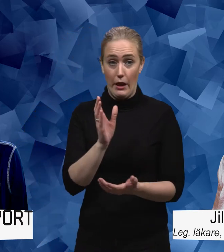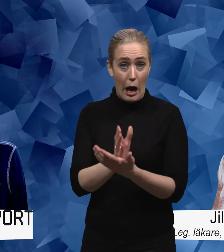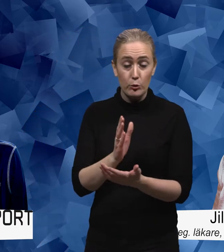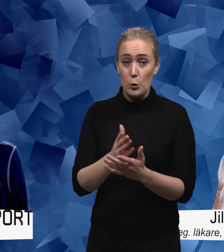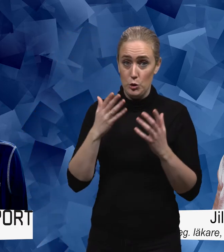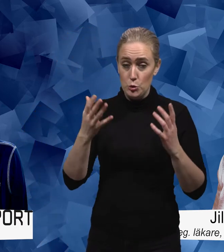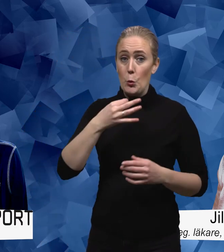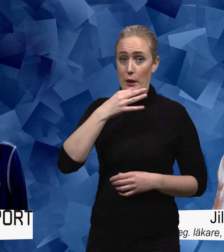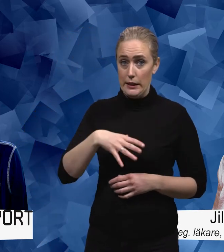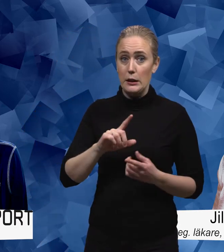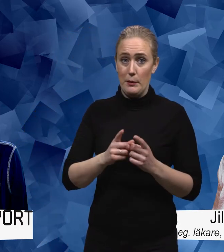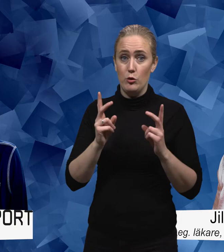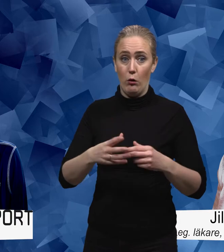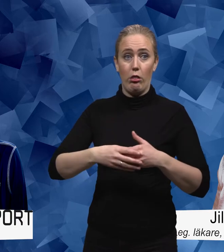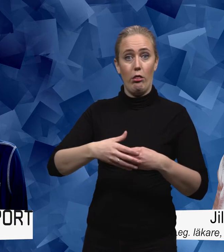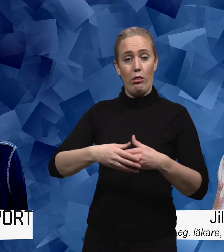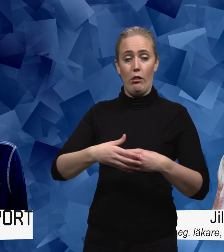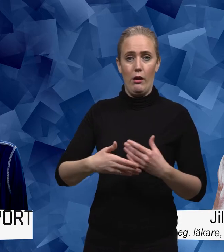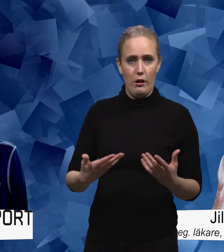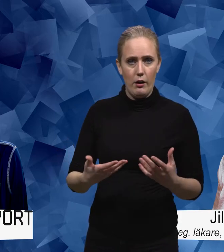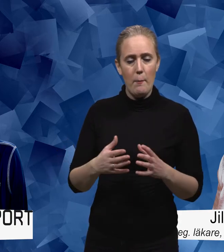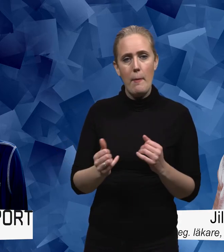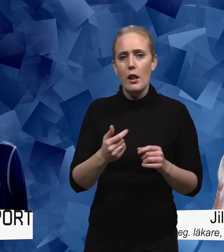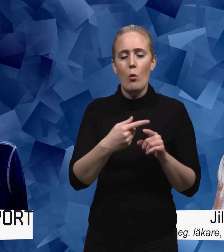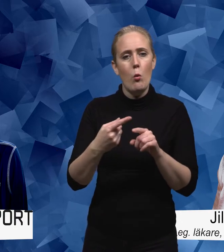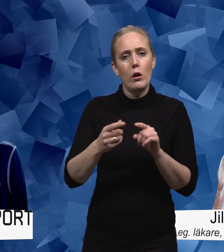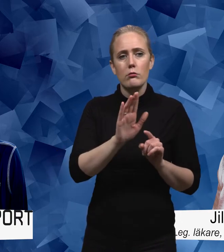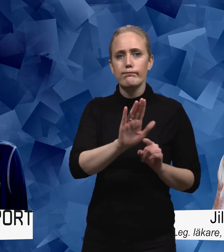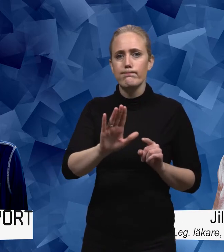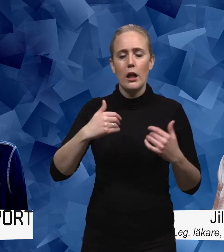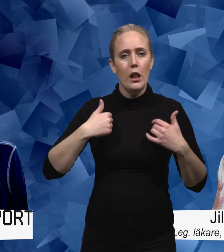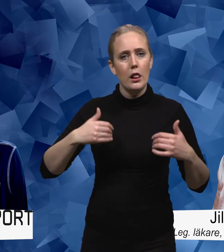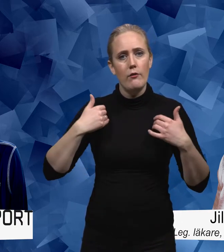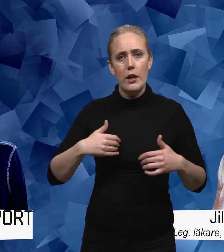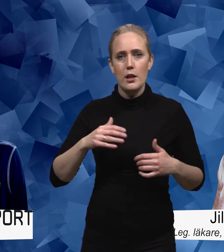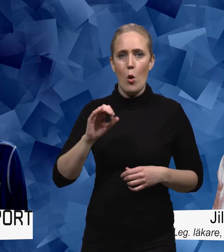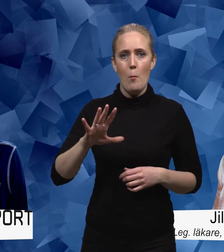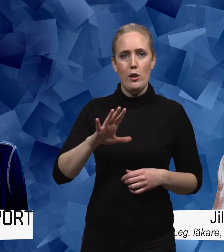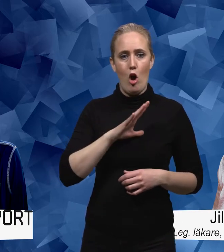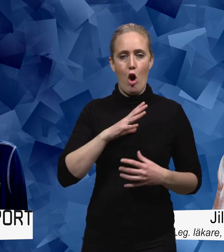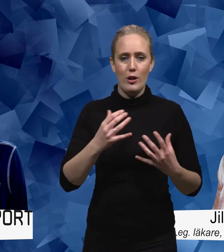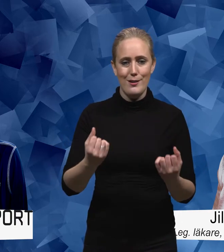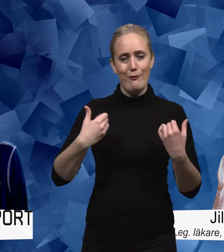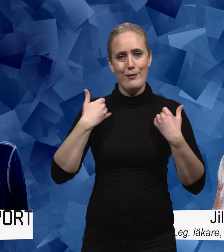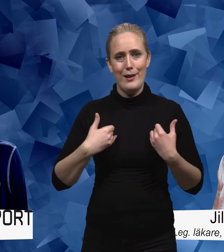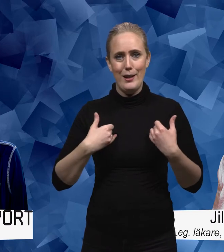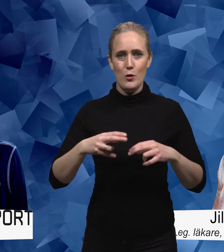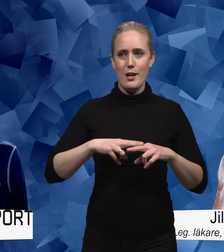jättestor risk och där är ju där kommer jag vara väldigt olika hur man som individ klarar av det om man är så handlingskraftig så att man